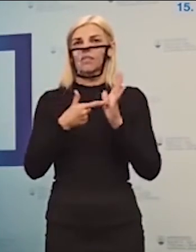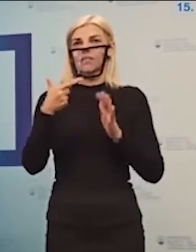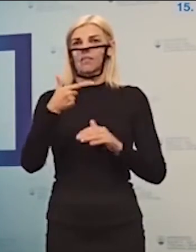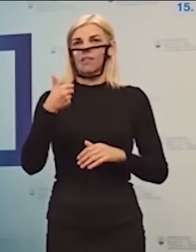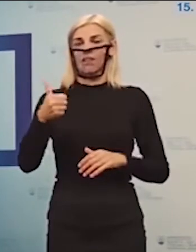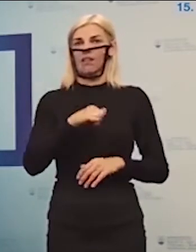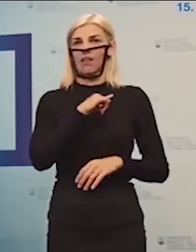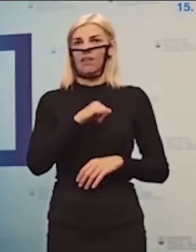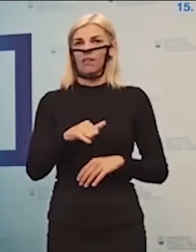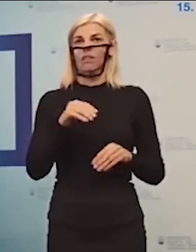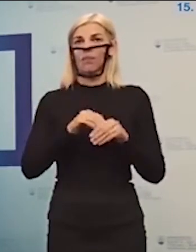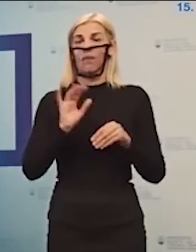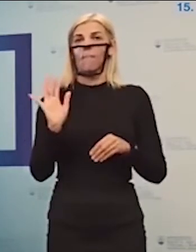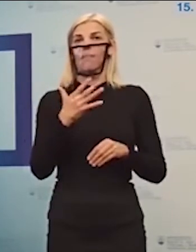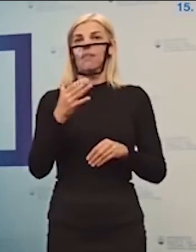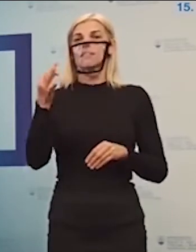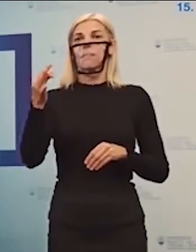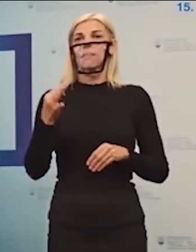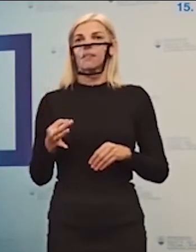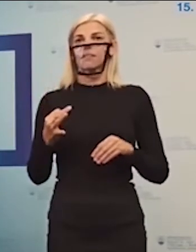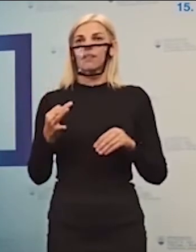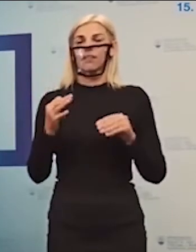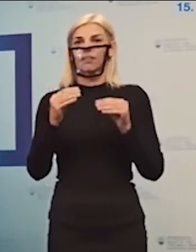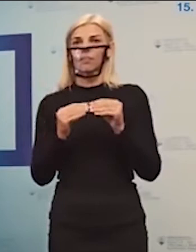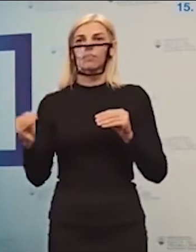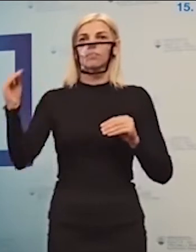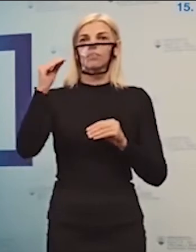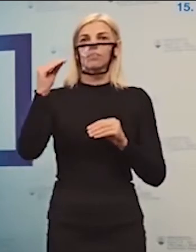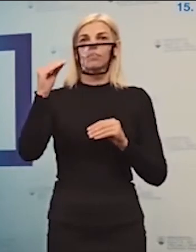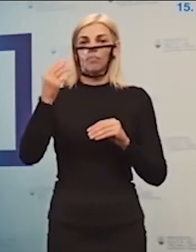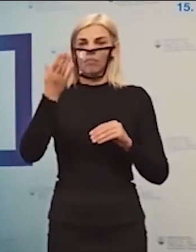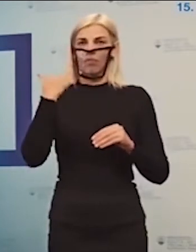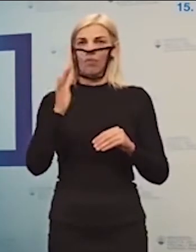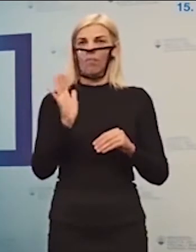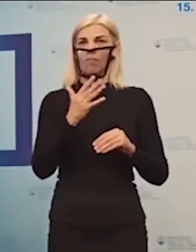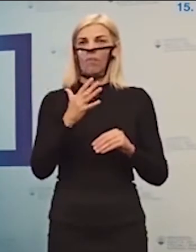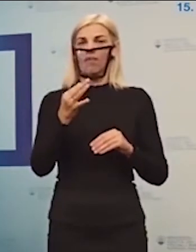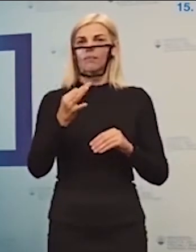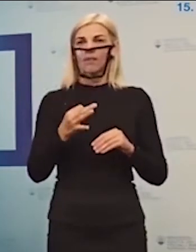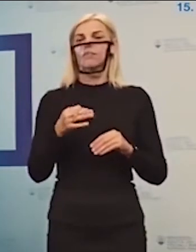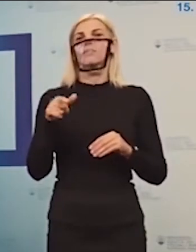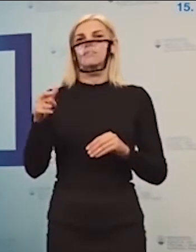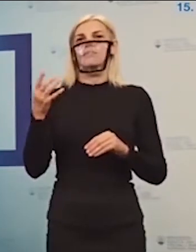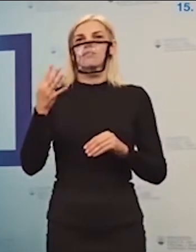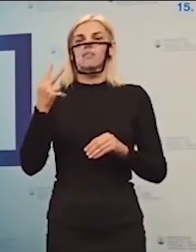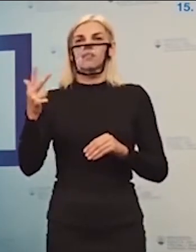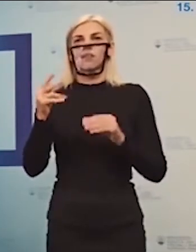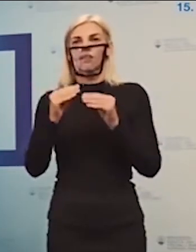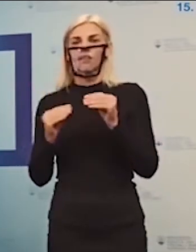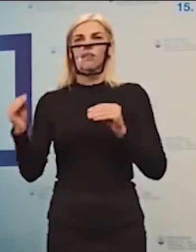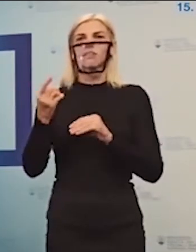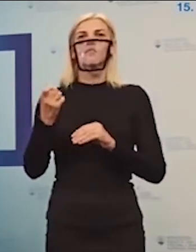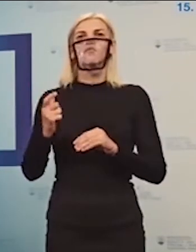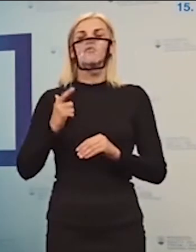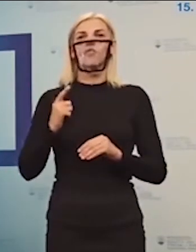vzrastie z objemu 15 % na 43 % životného minima, prípadajúce na jedno nezaopatrené